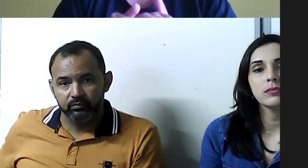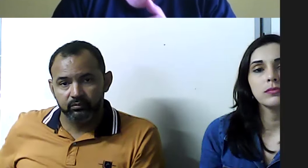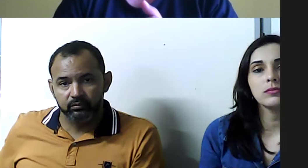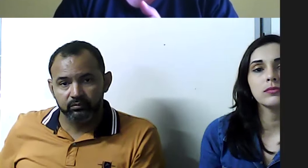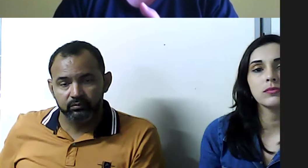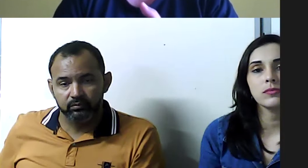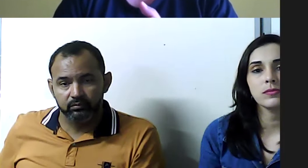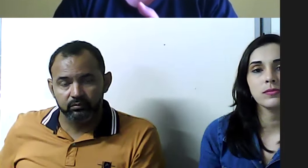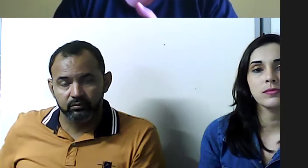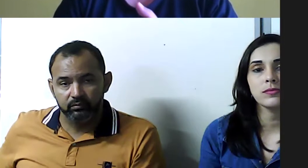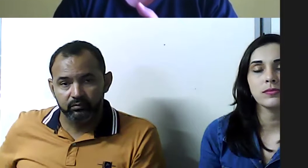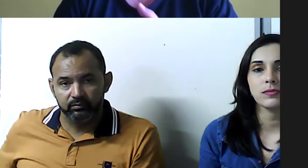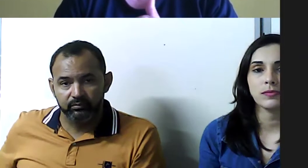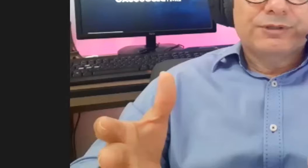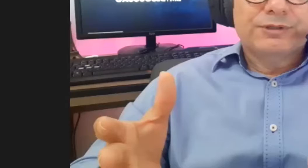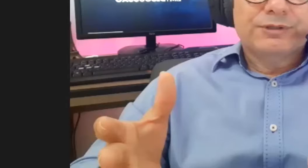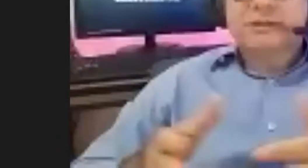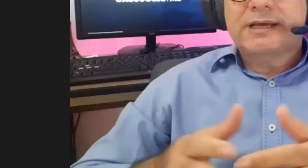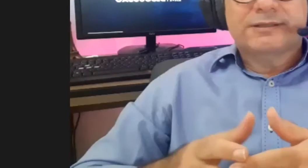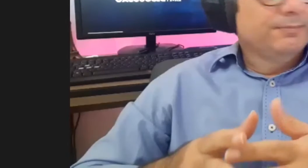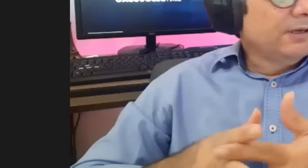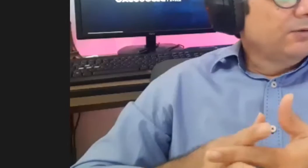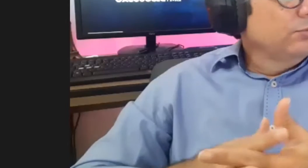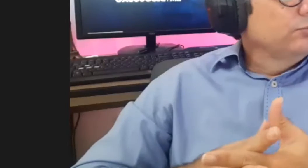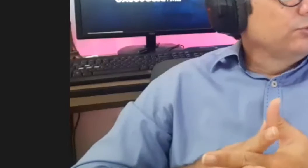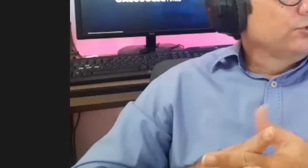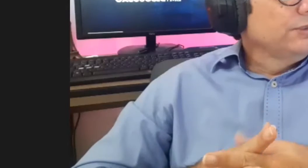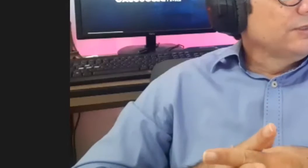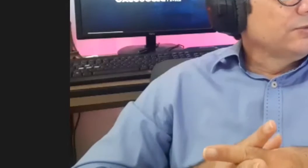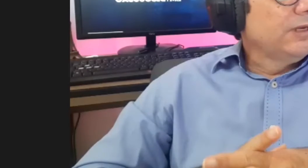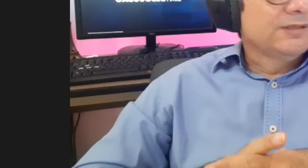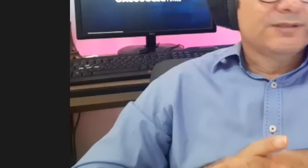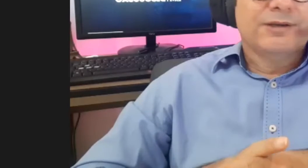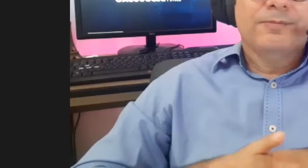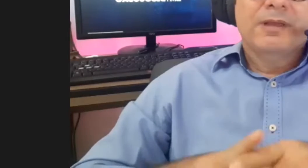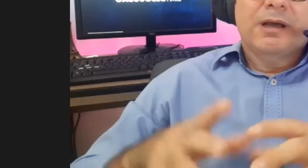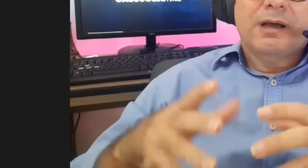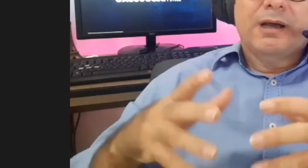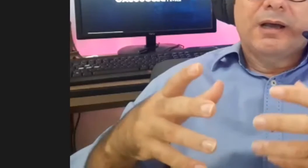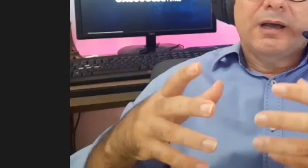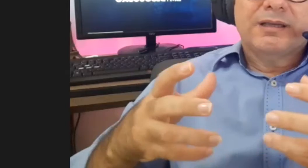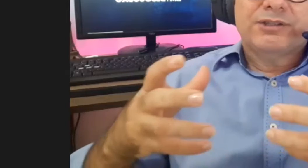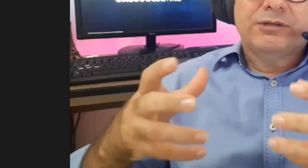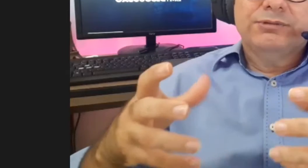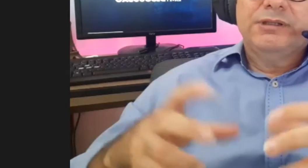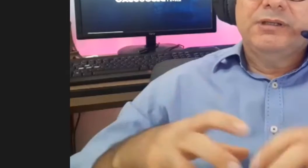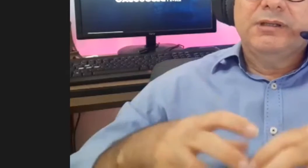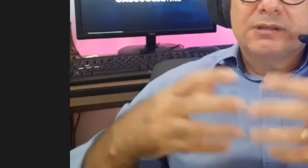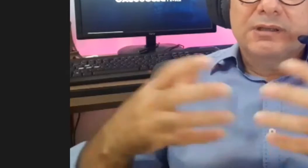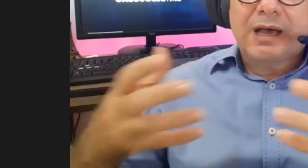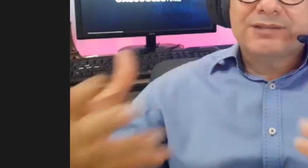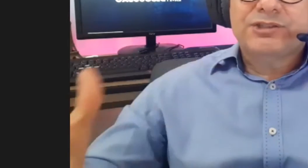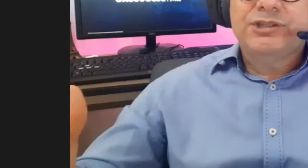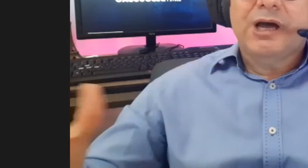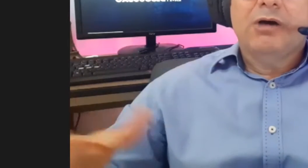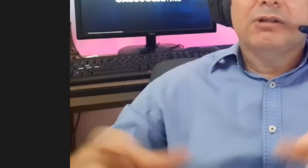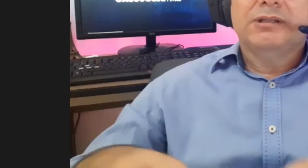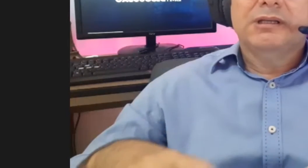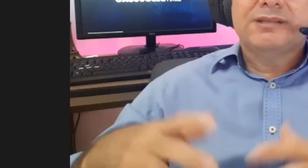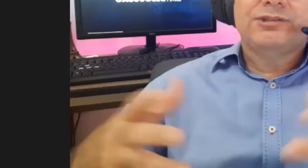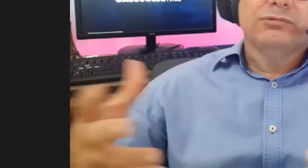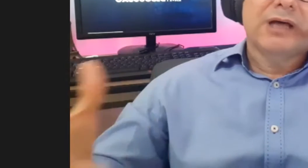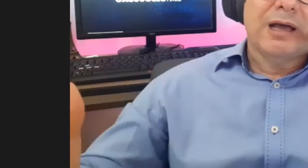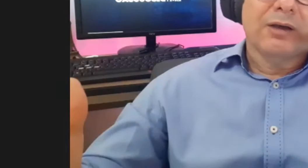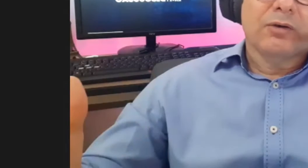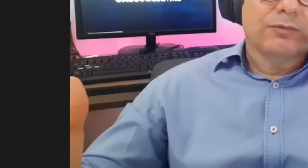Eu queria agora, José, você perguntasse para o Jonas, com relação à questão de assistir